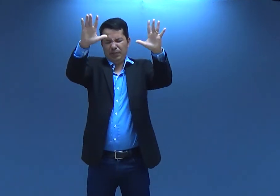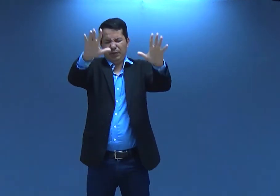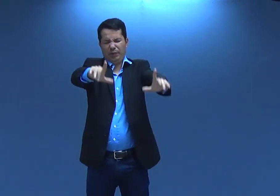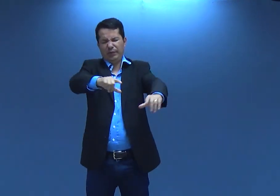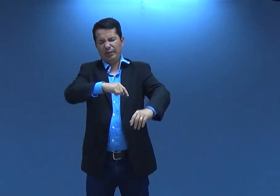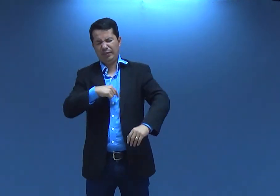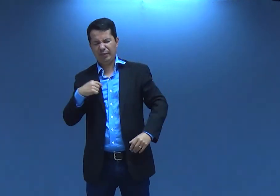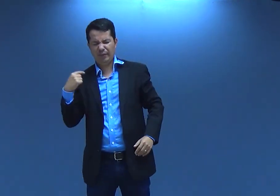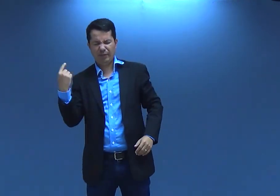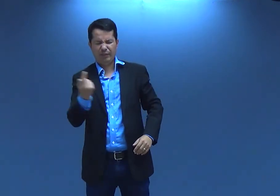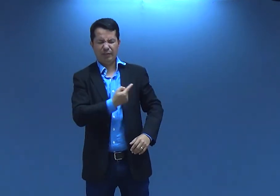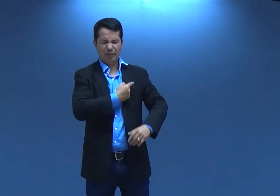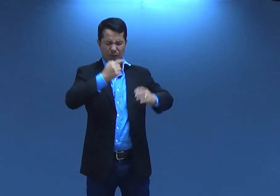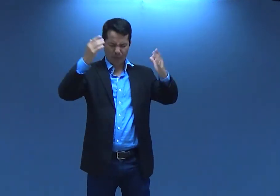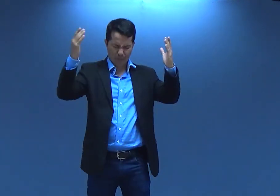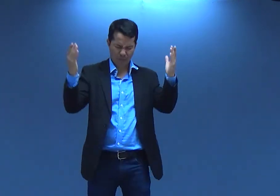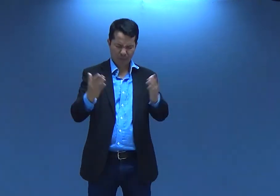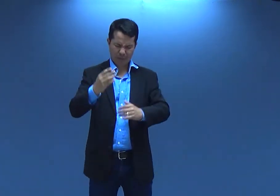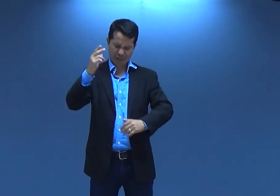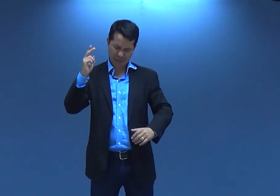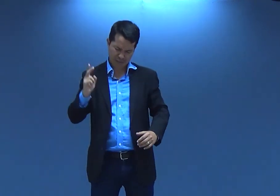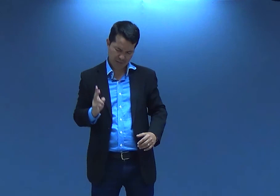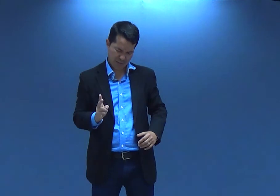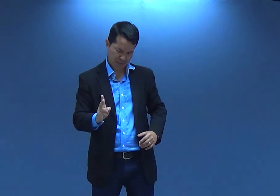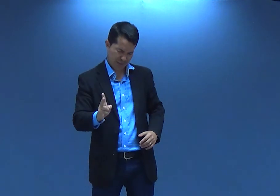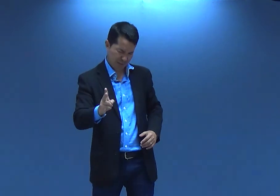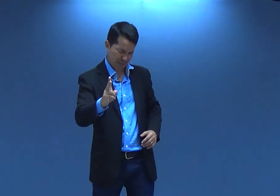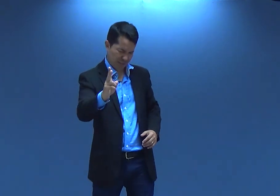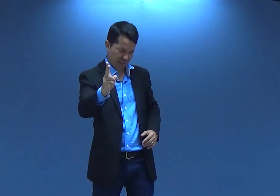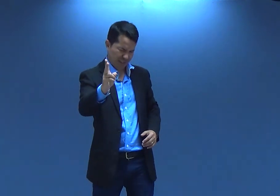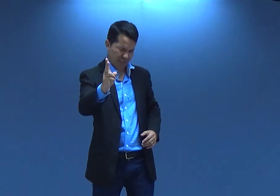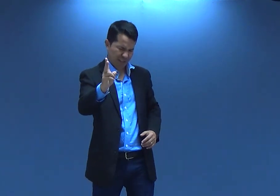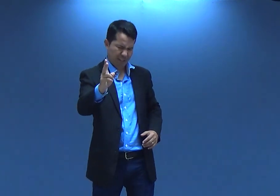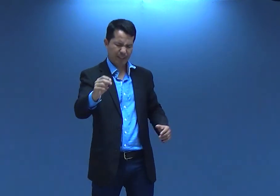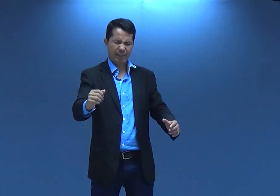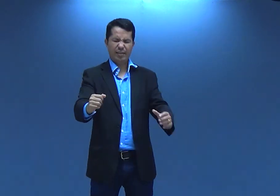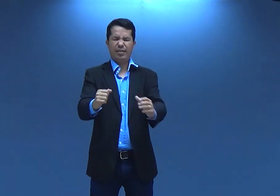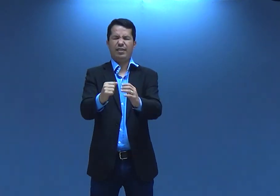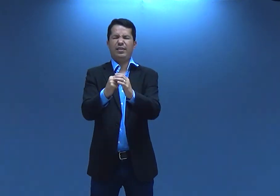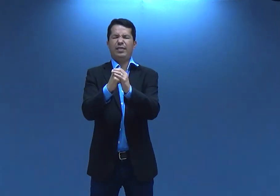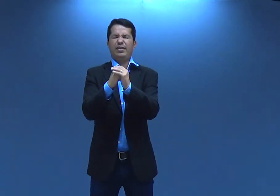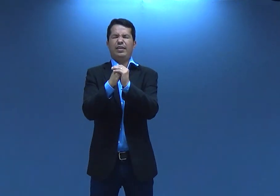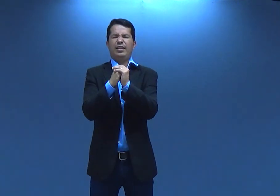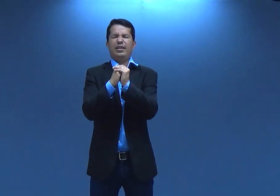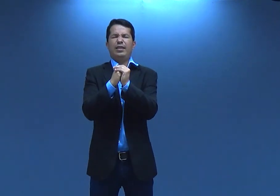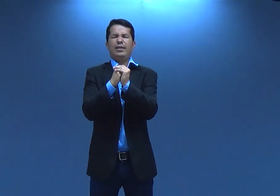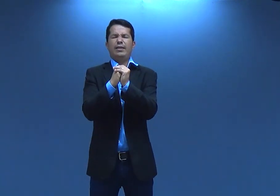Senhor abençoe a todos nós aqui hoje e sempre amém